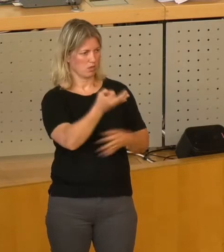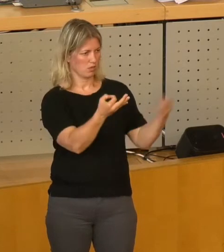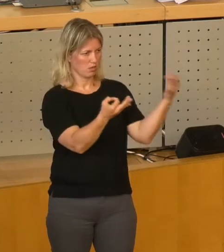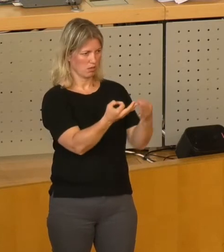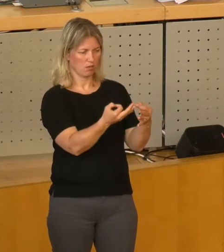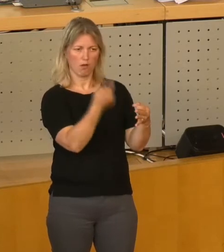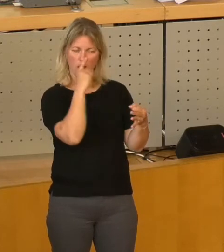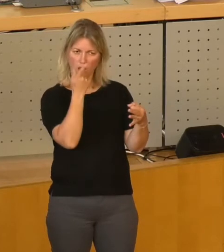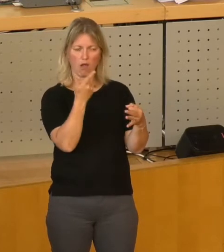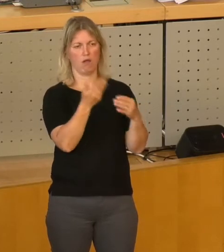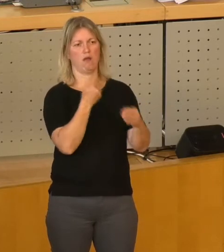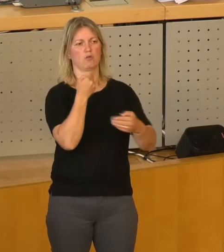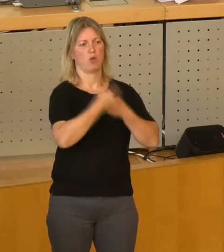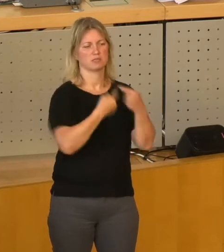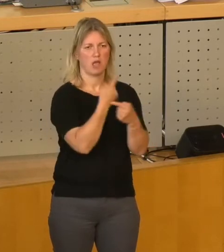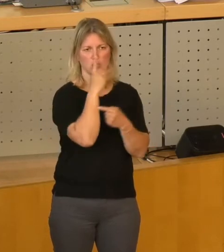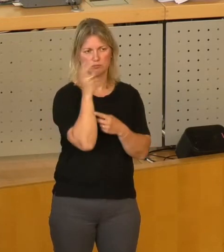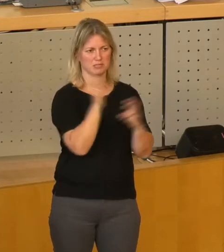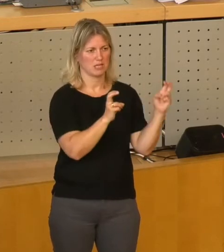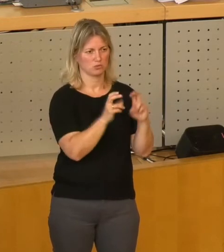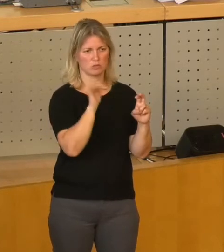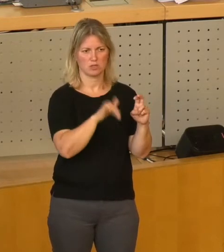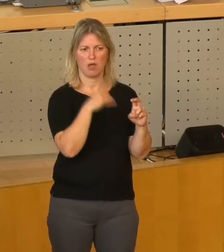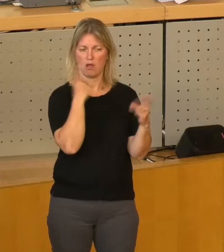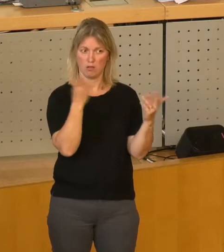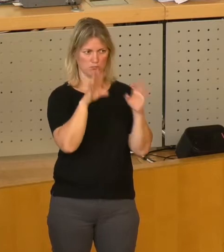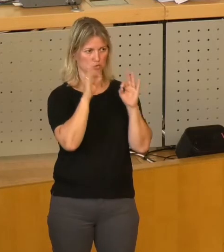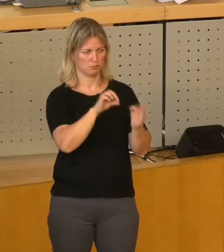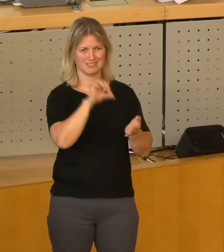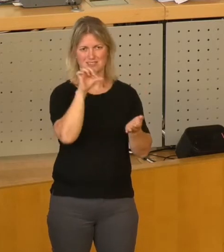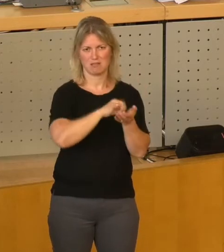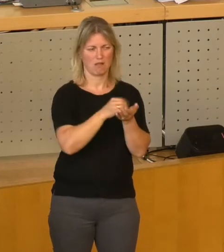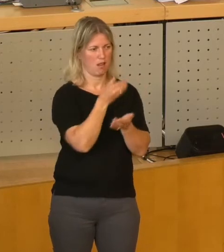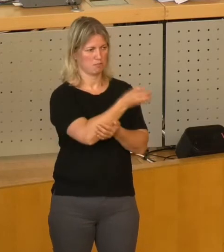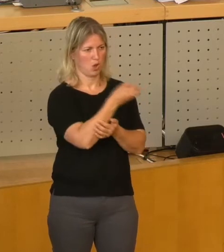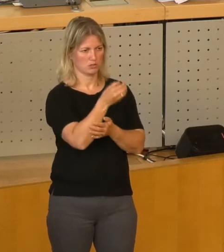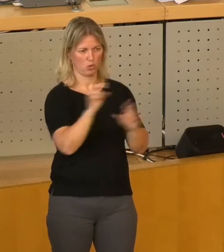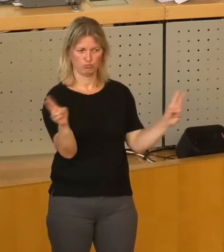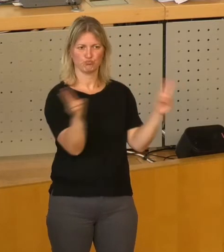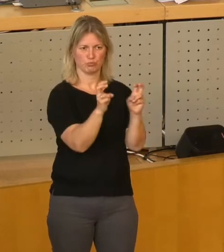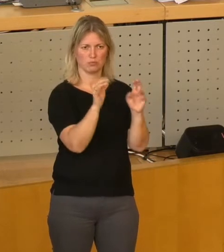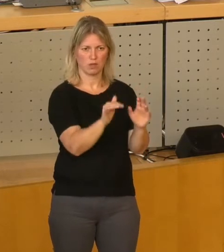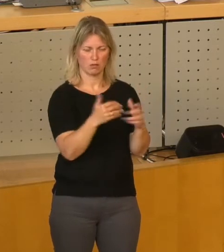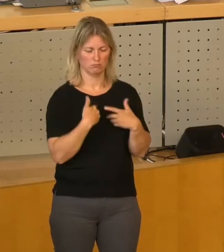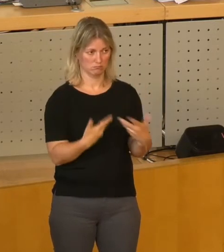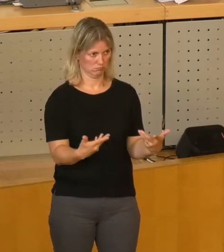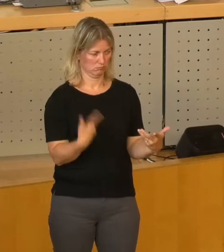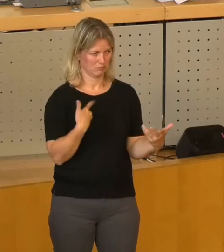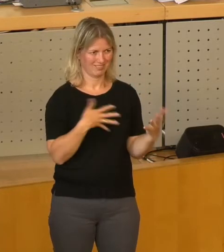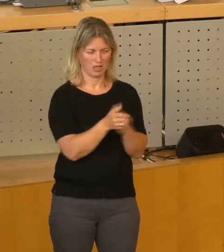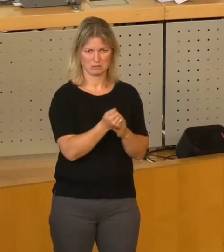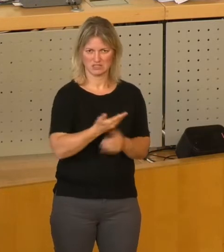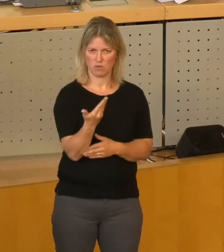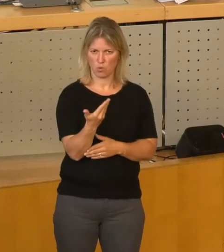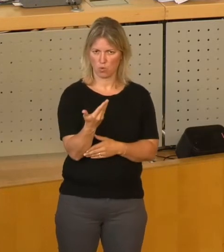Besetzungen vorgenommen wurden an ganz zentralen Stellen. Und ich denke, wenn der Stadtrat, der das Recht